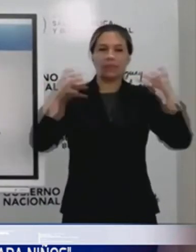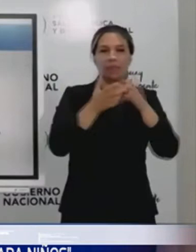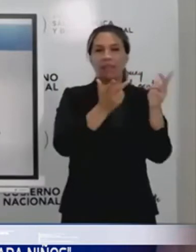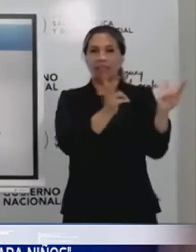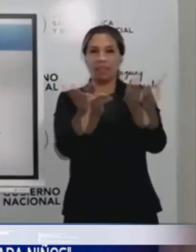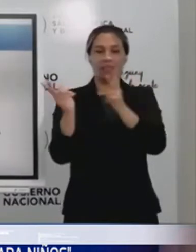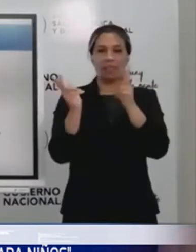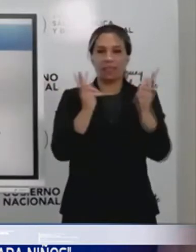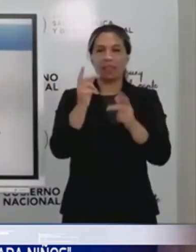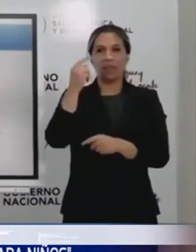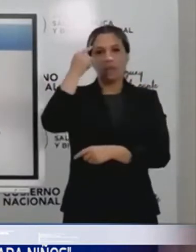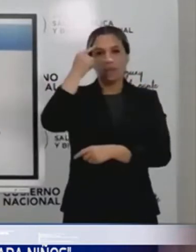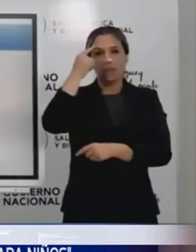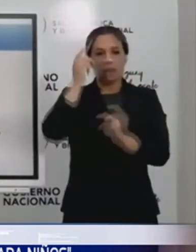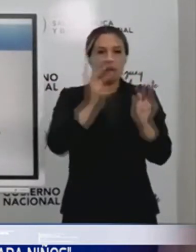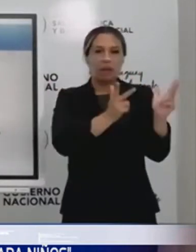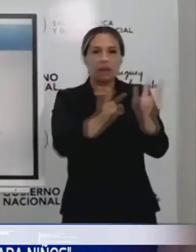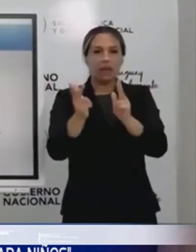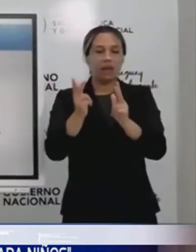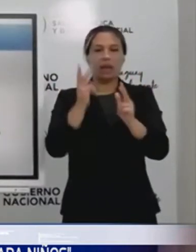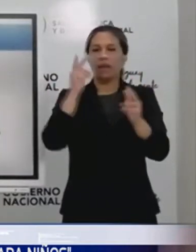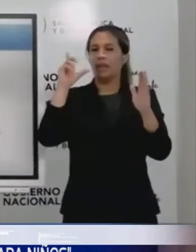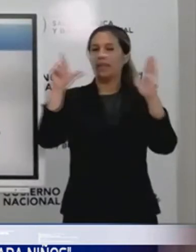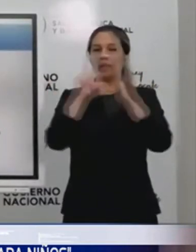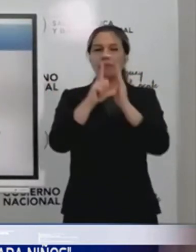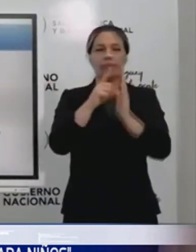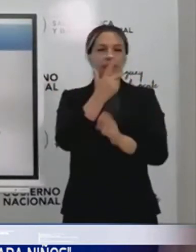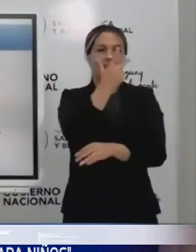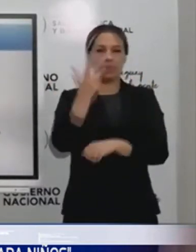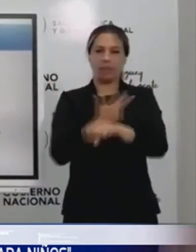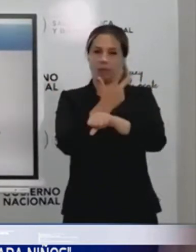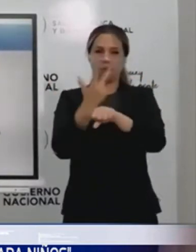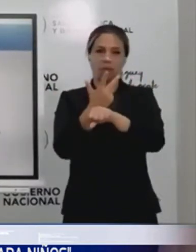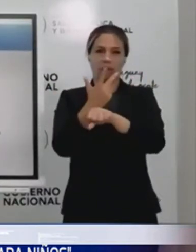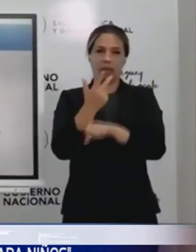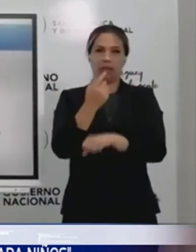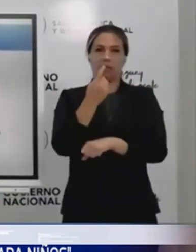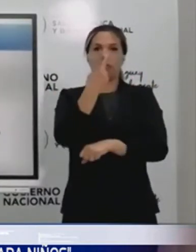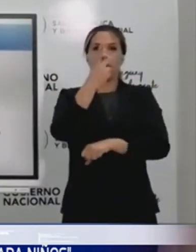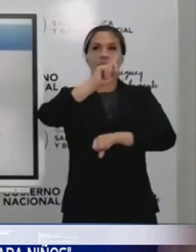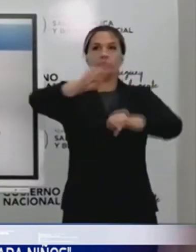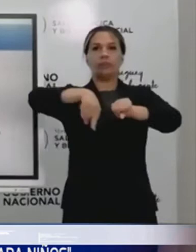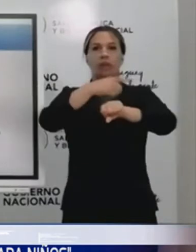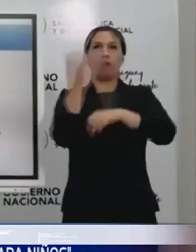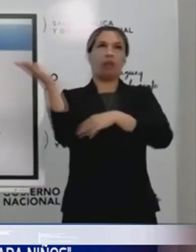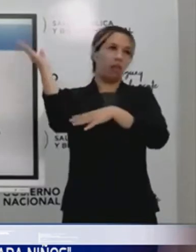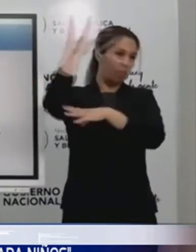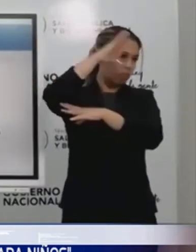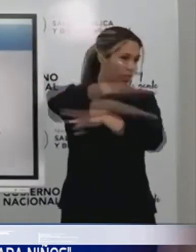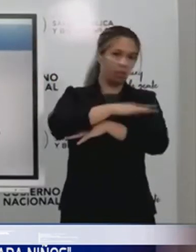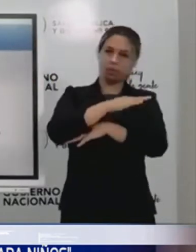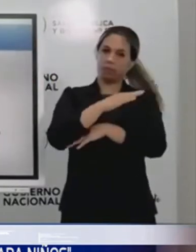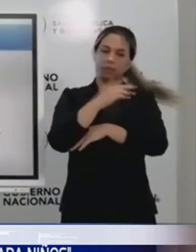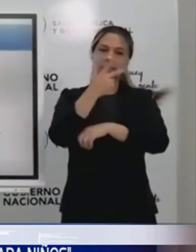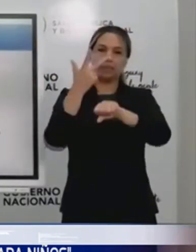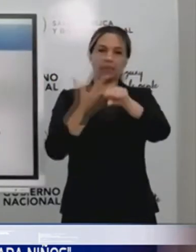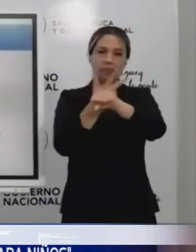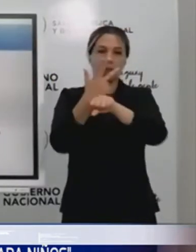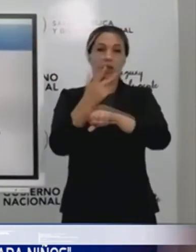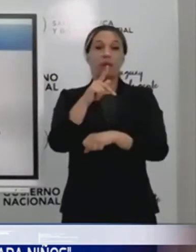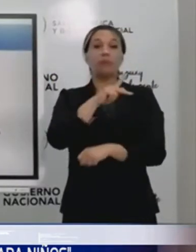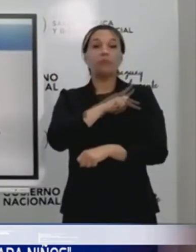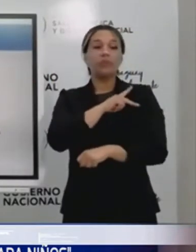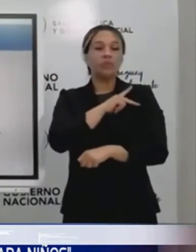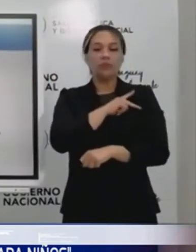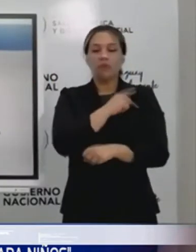que no sea mucho tiempo, que sea dos horas, tres horas, no que sea ocho, doce horas. No vamos a reunir entre cincuenta, no. Reunámonos entre